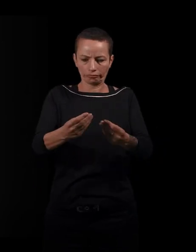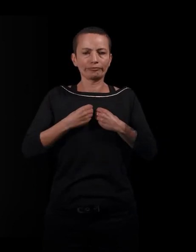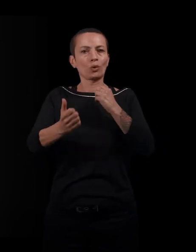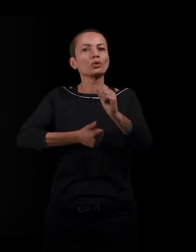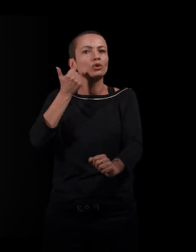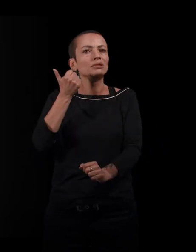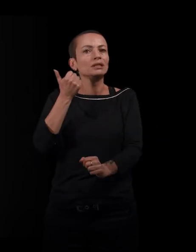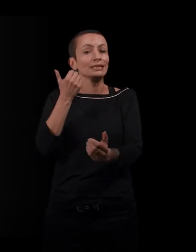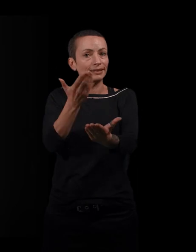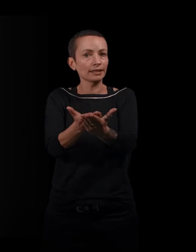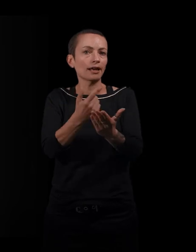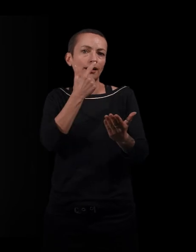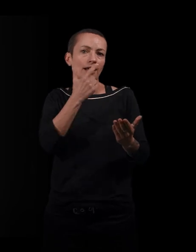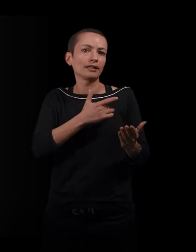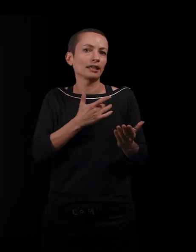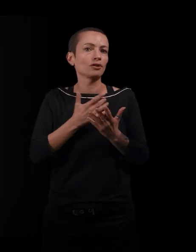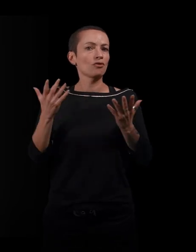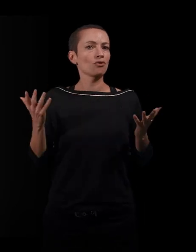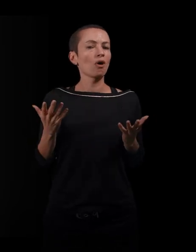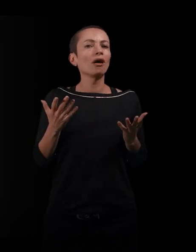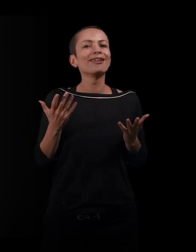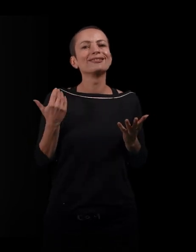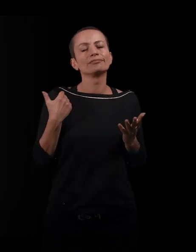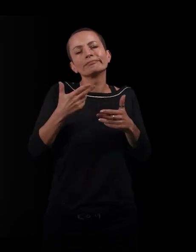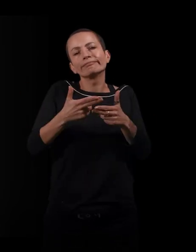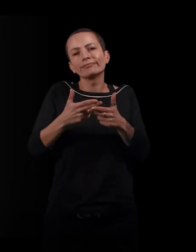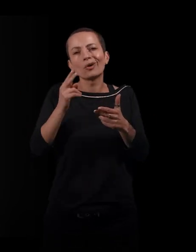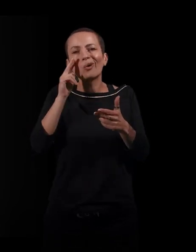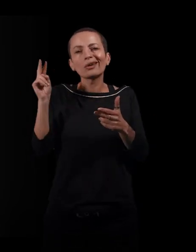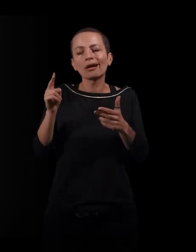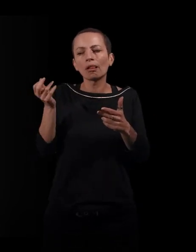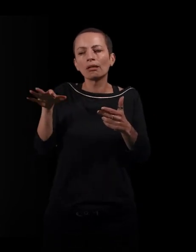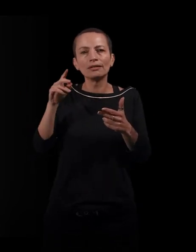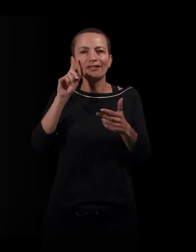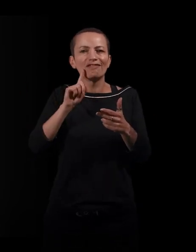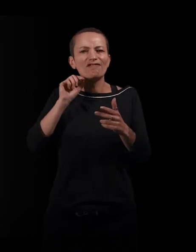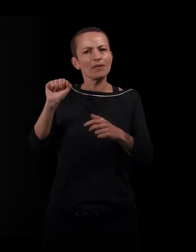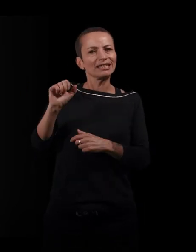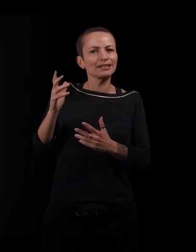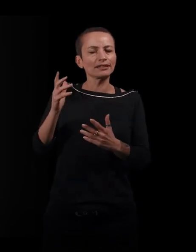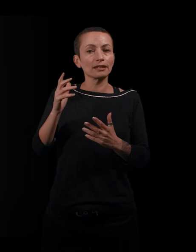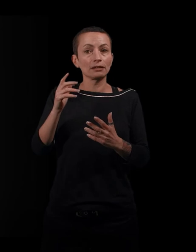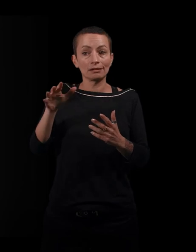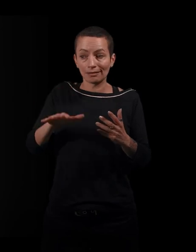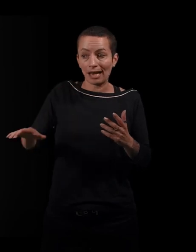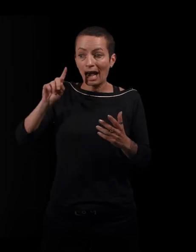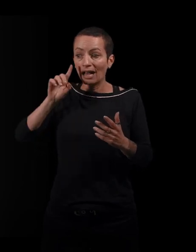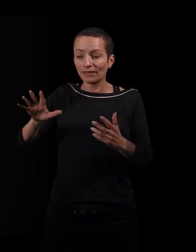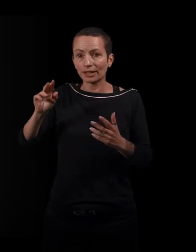ce qui me semble intéressant, c'est que c'est ce que j'appelle féminiser le regard. C'est-à-dire que partir du point de vue des femmes, partir de la façon dont elles